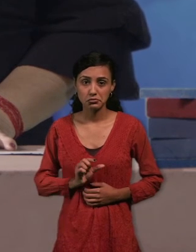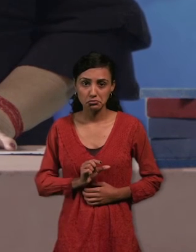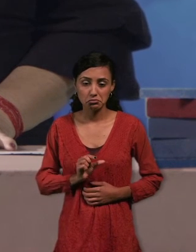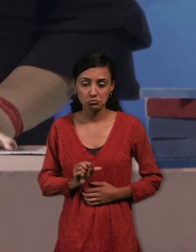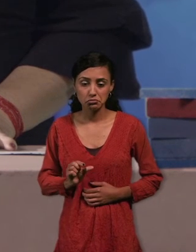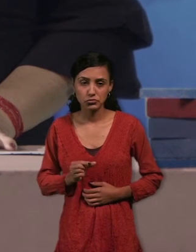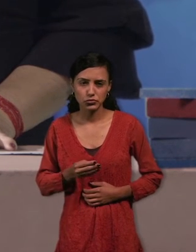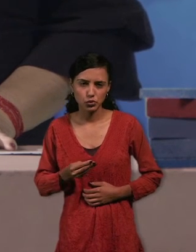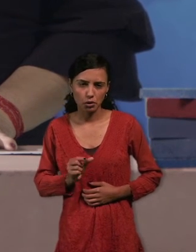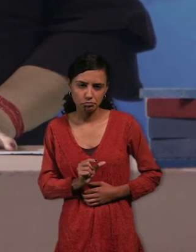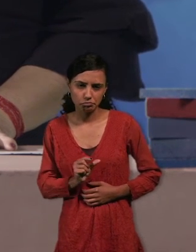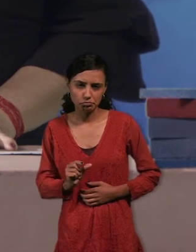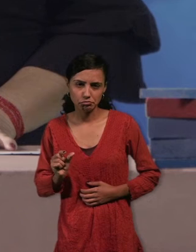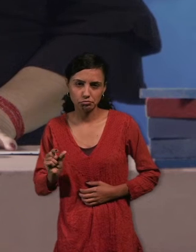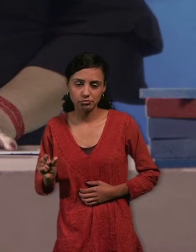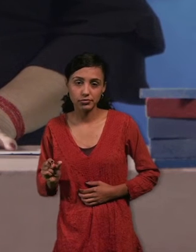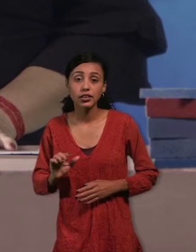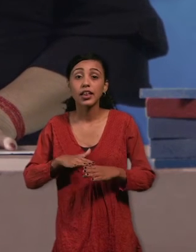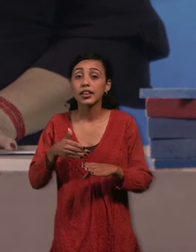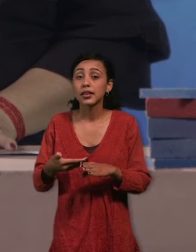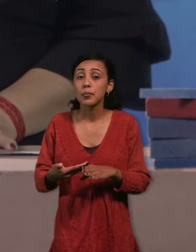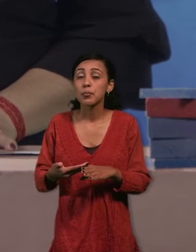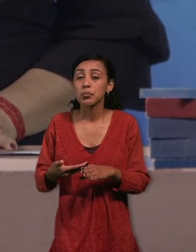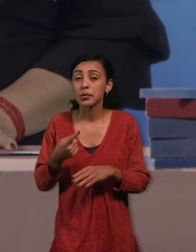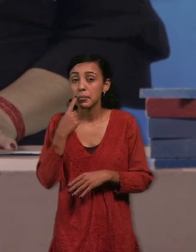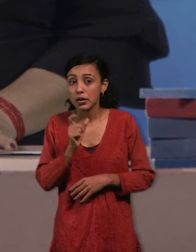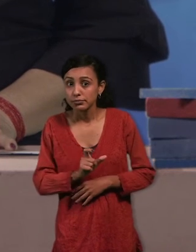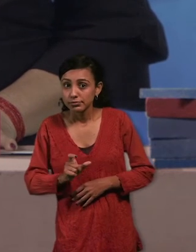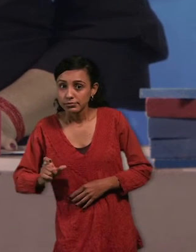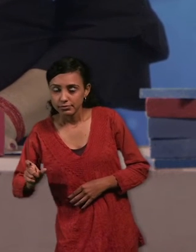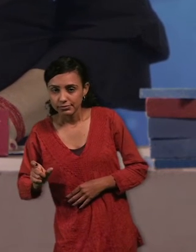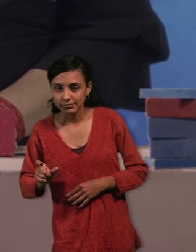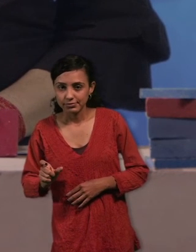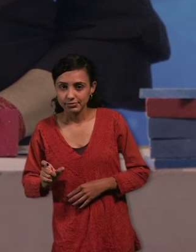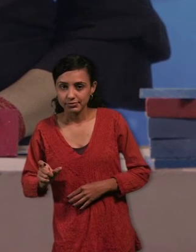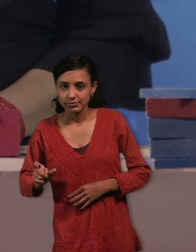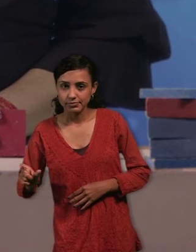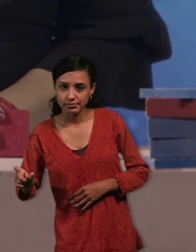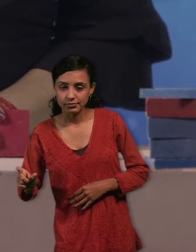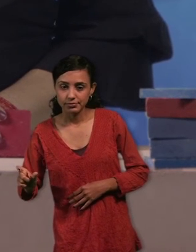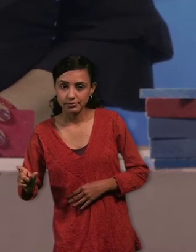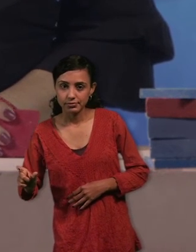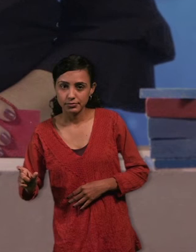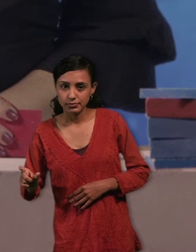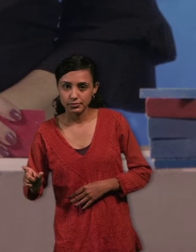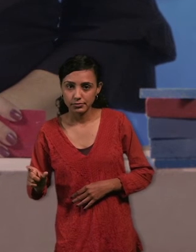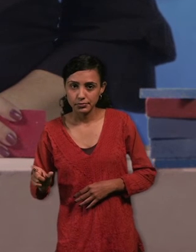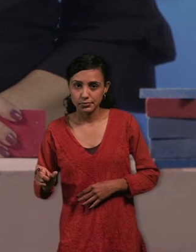luego los movimientos se hacen más amplios, y cuando va a parar, esos movimientos se van haciendo